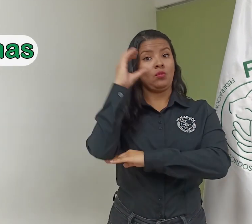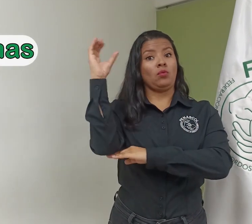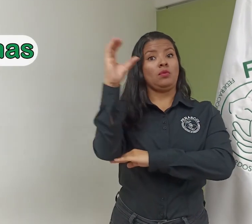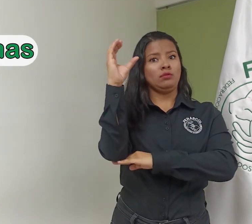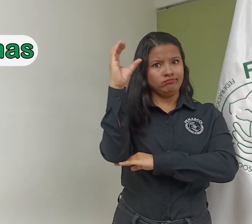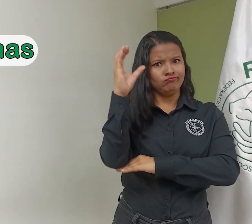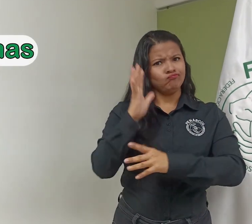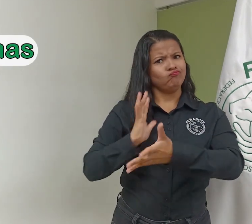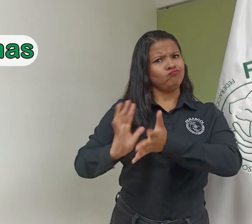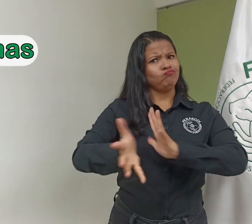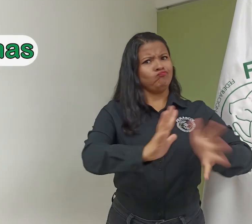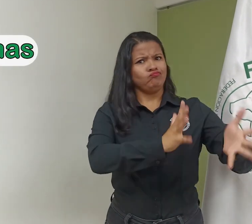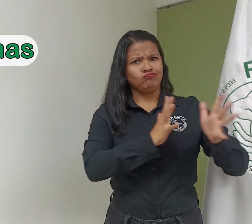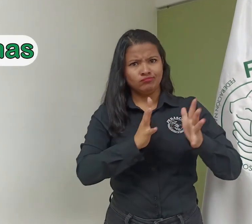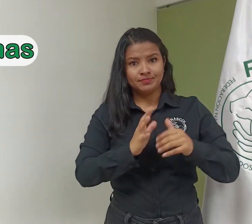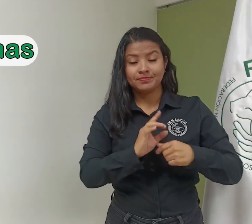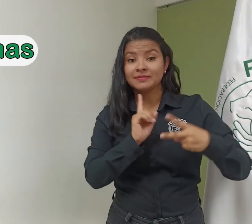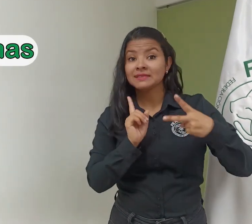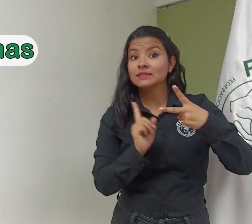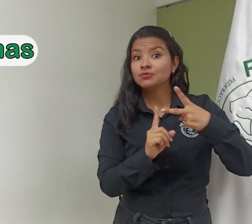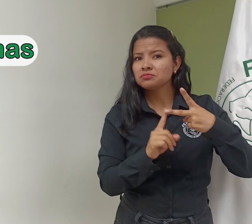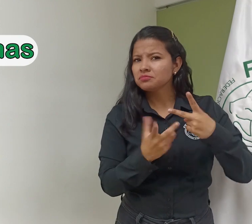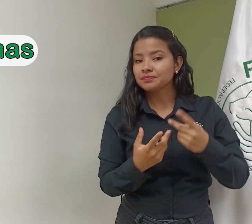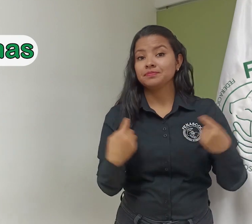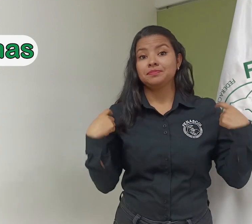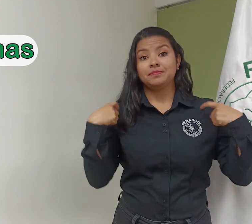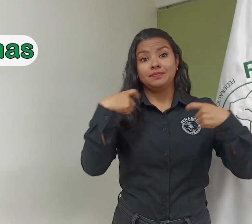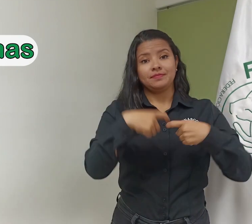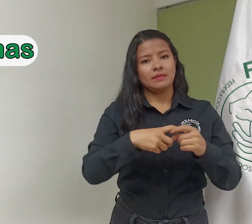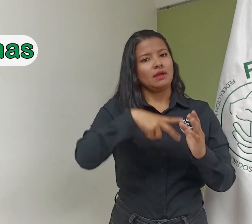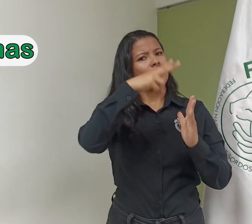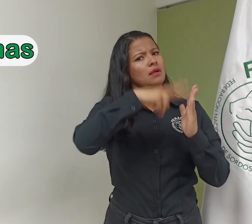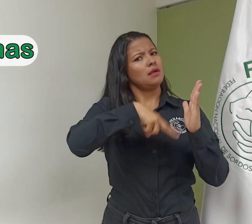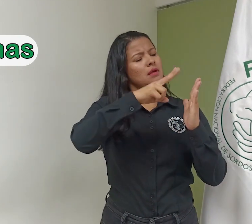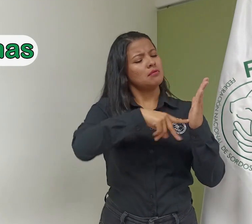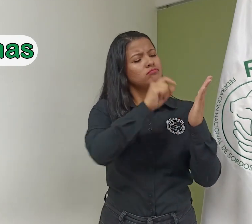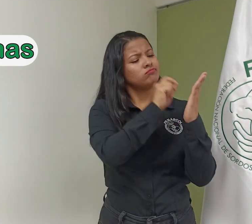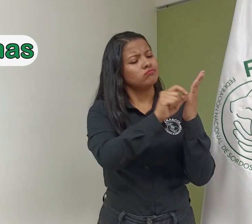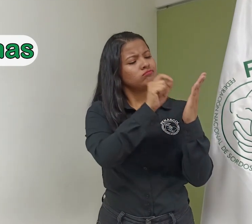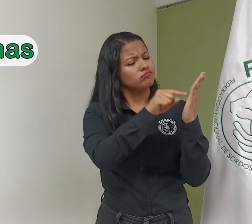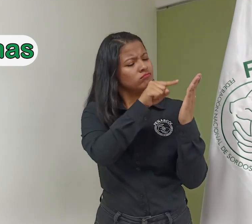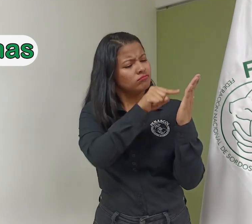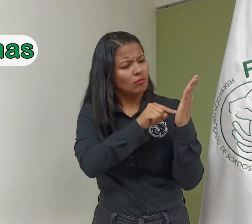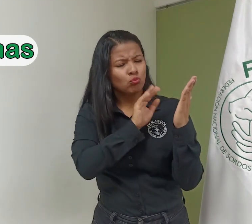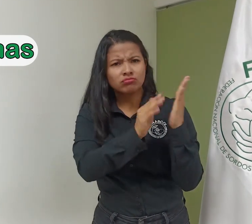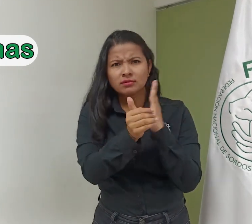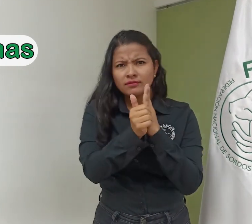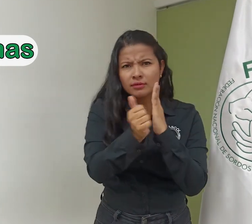Comunicarse y saber lengua de señas colombiana. competencias lectoescritas en español.